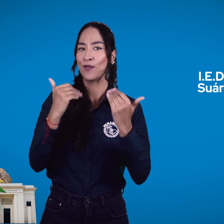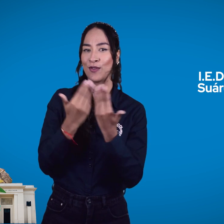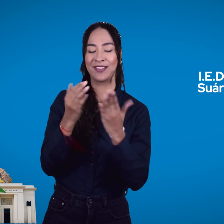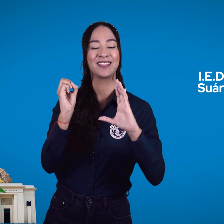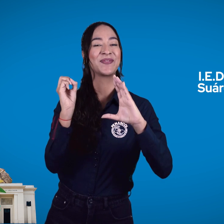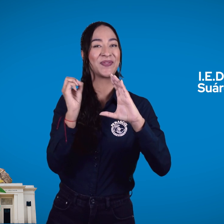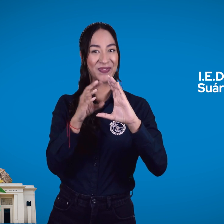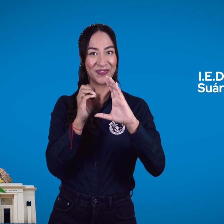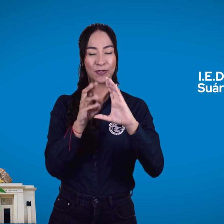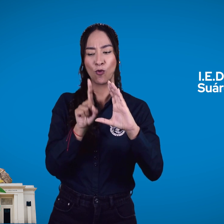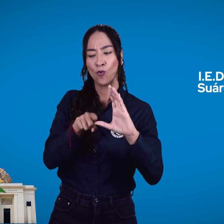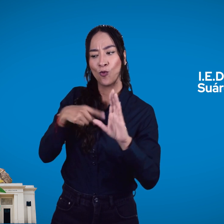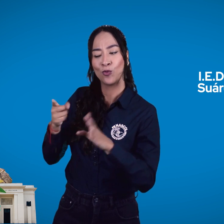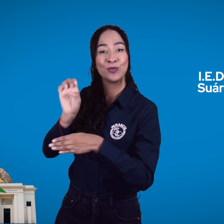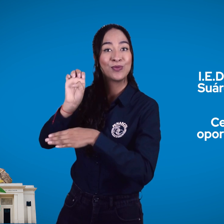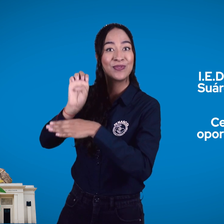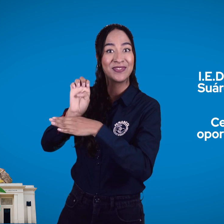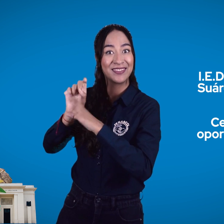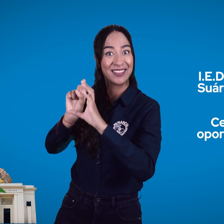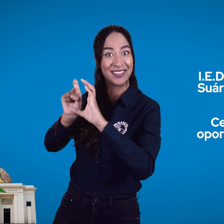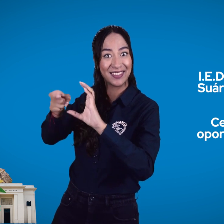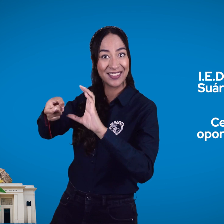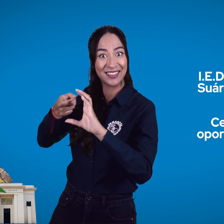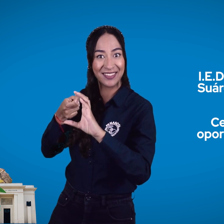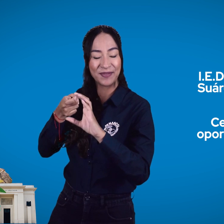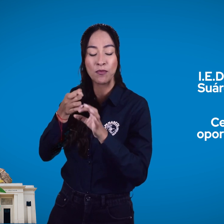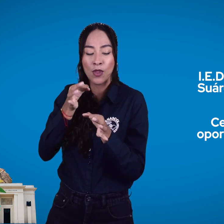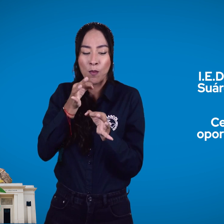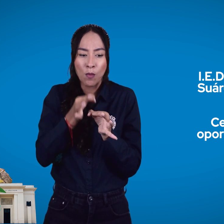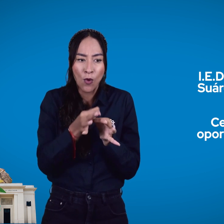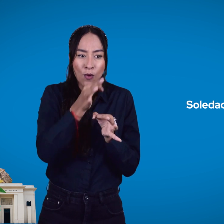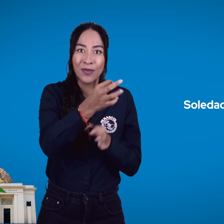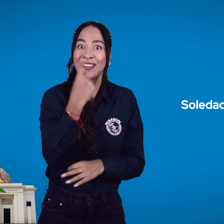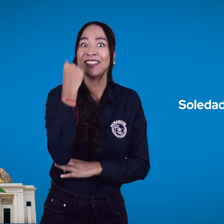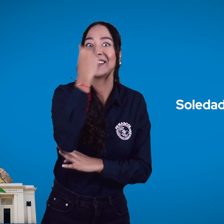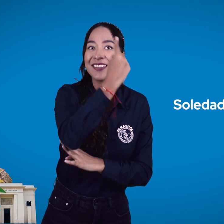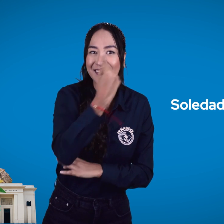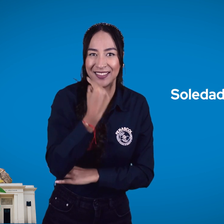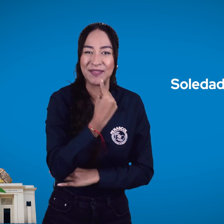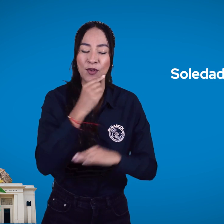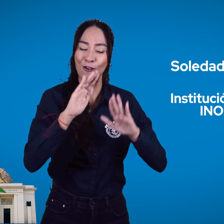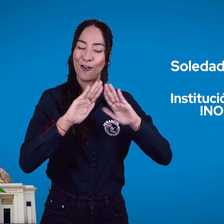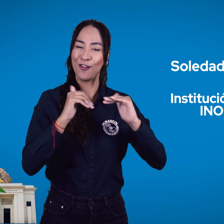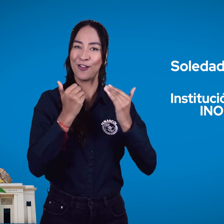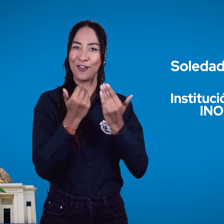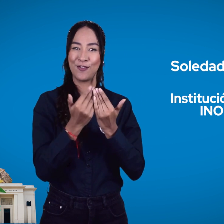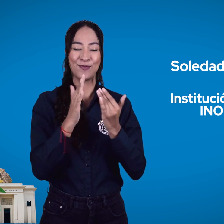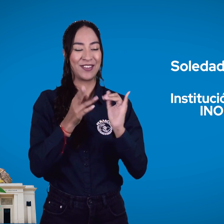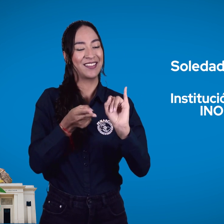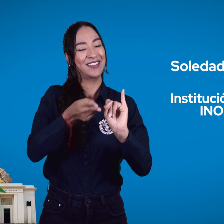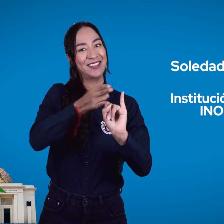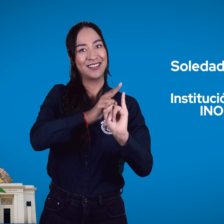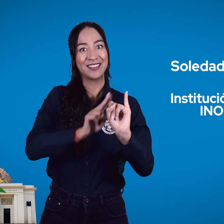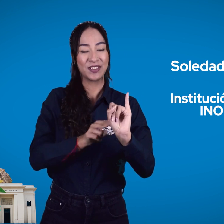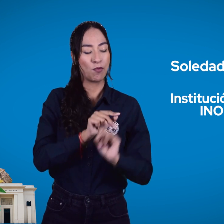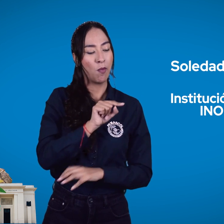la Institución Educativa Distrital Salvador Suárez Suárez y en el Centro de Oportunidades. También fuimos a la